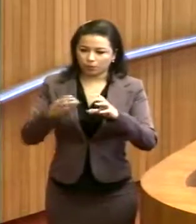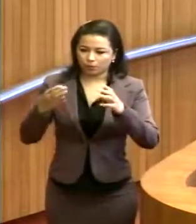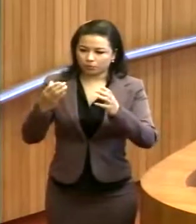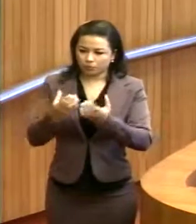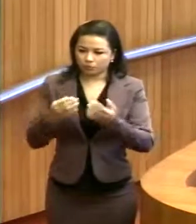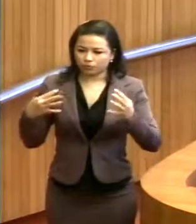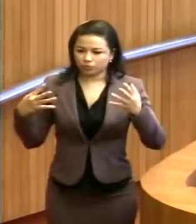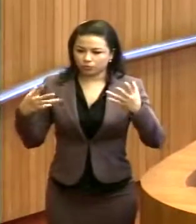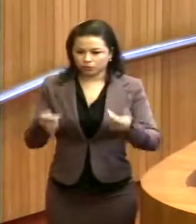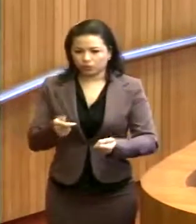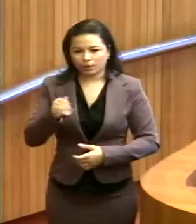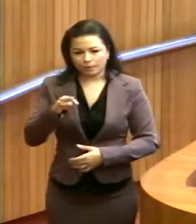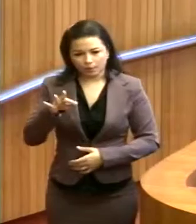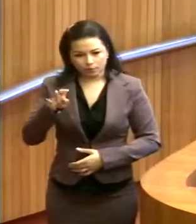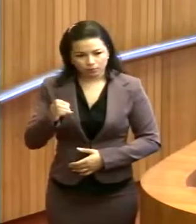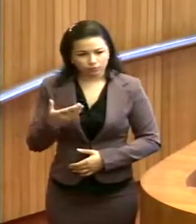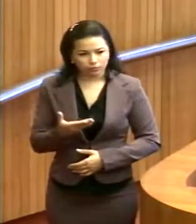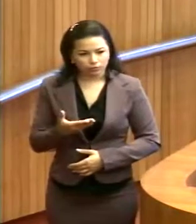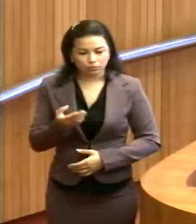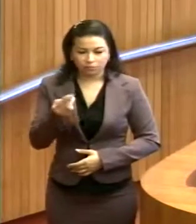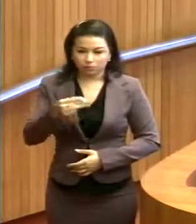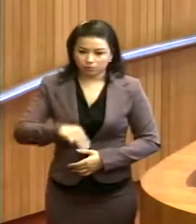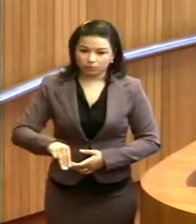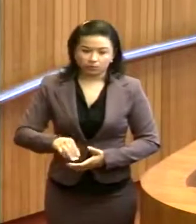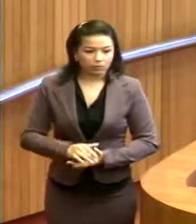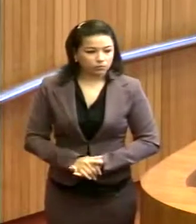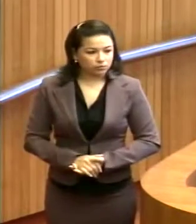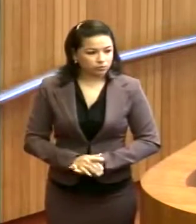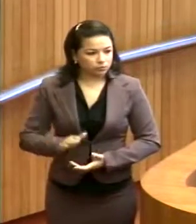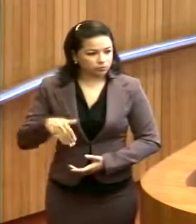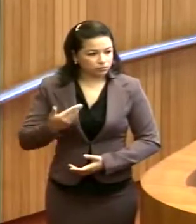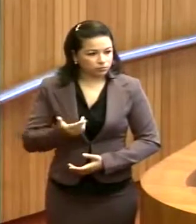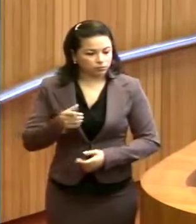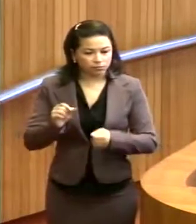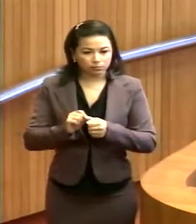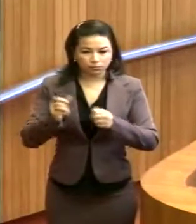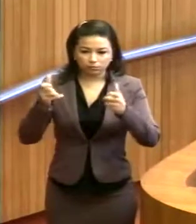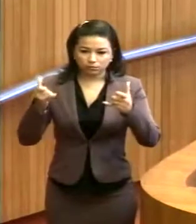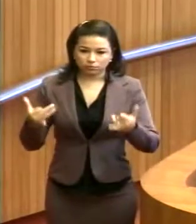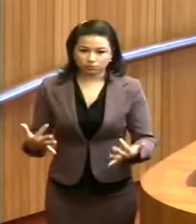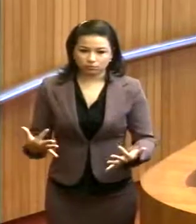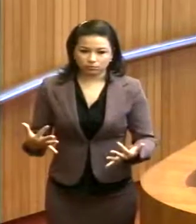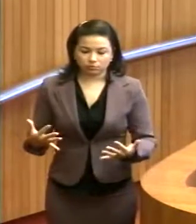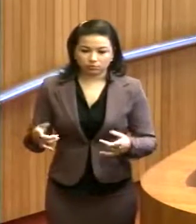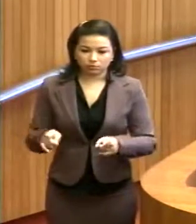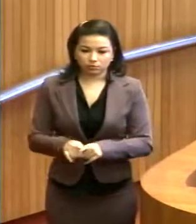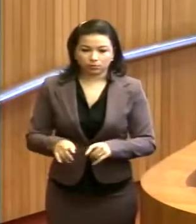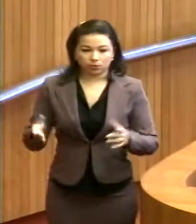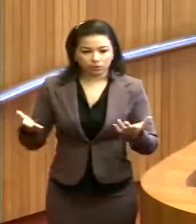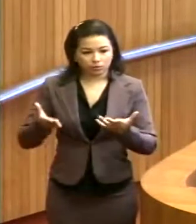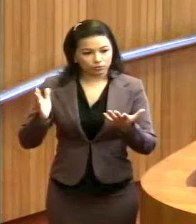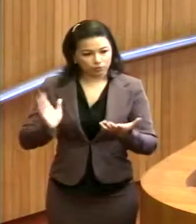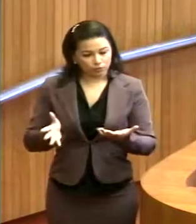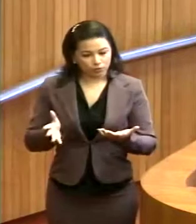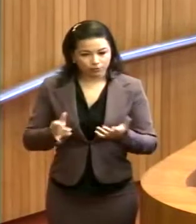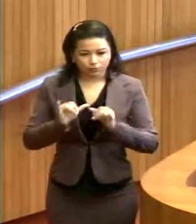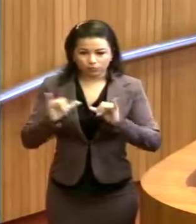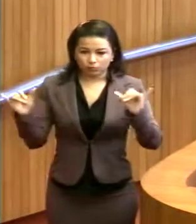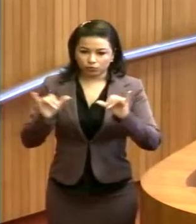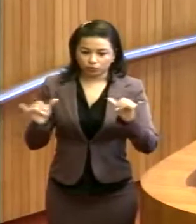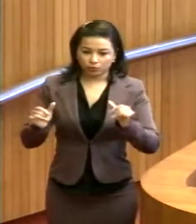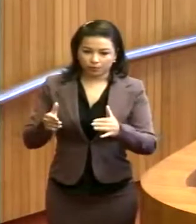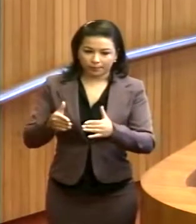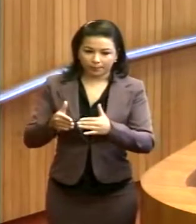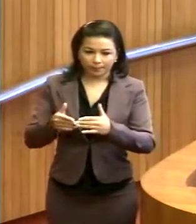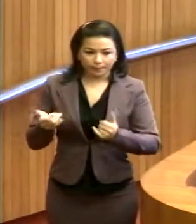inteira em Amarante do Maranhão. Então, faço esse registro e, desde já, anuncio aqui a